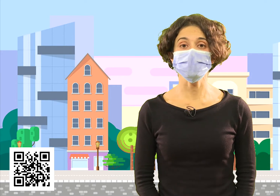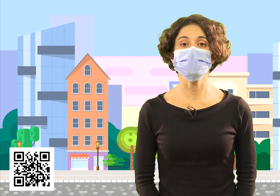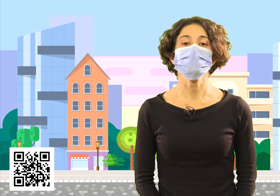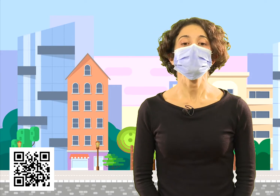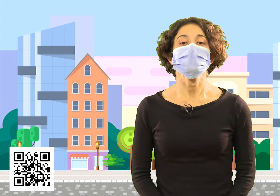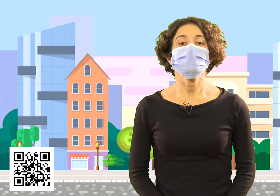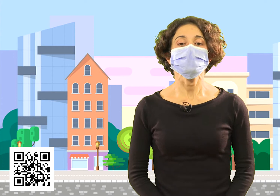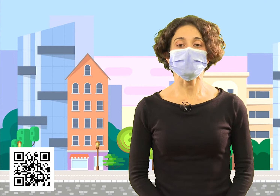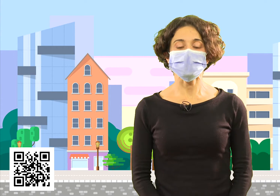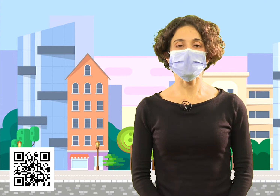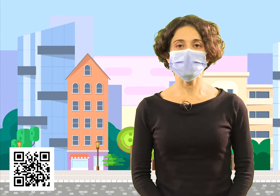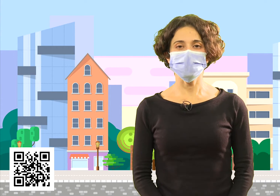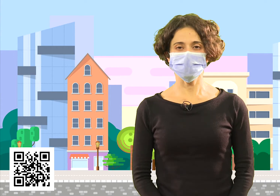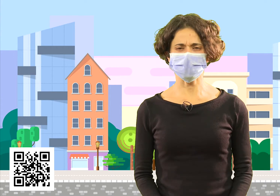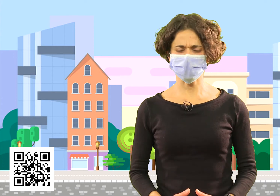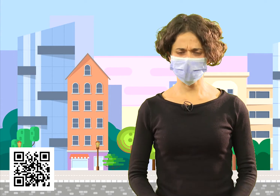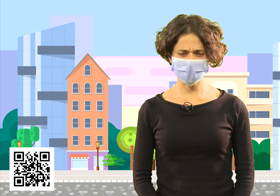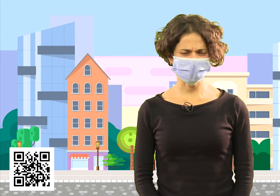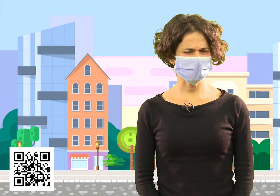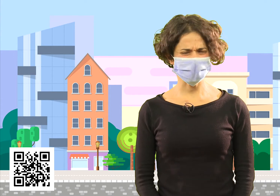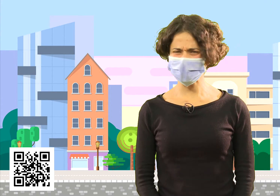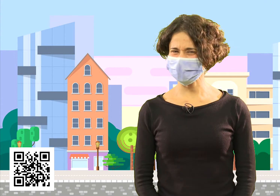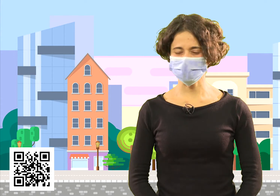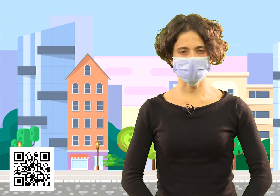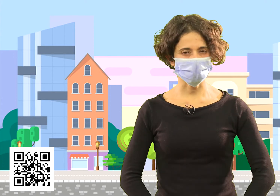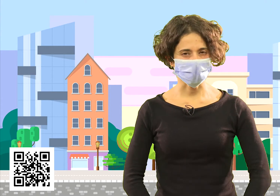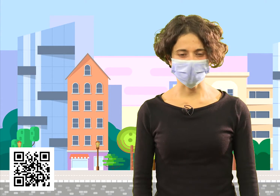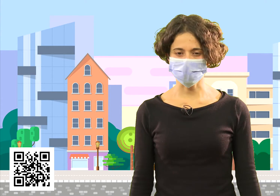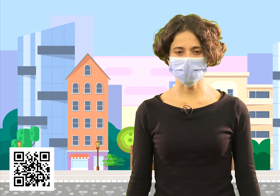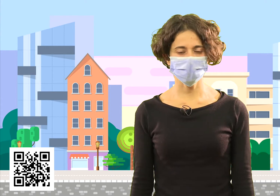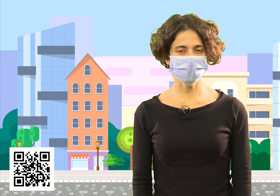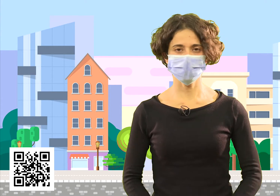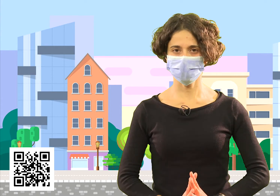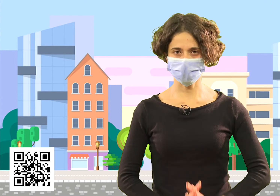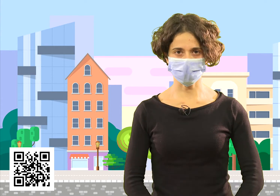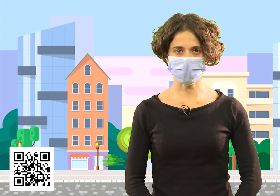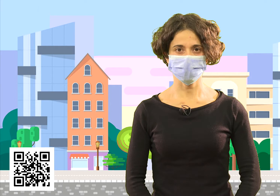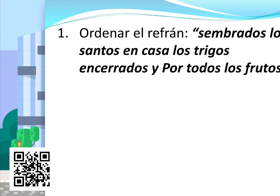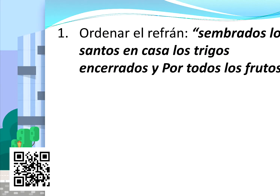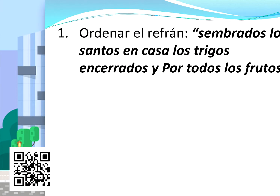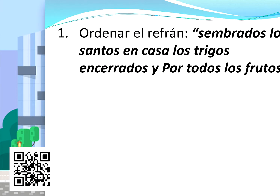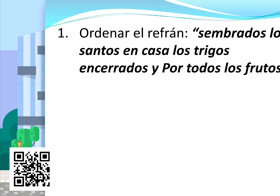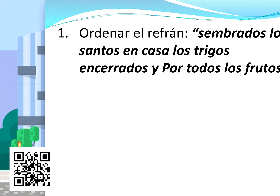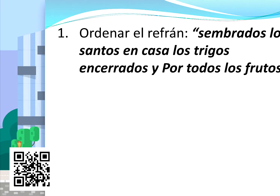ejercicio trataba de un refrán que estaba descolocado. No había quien lo leyera.